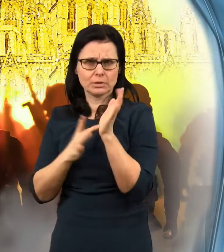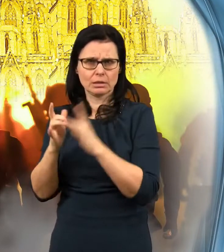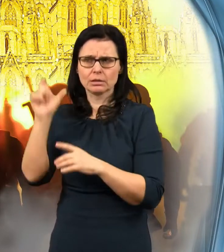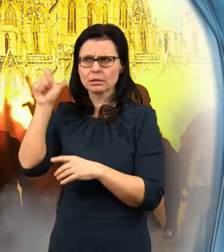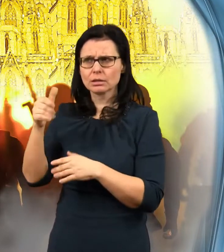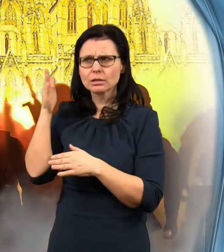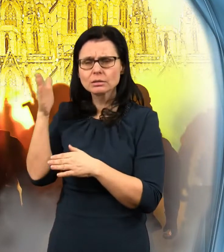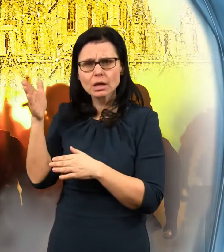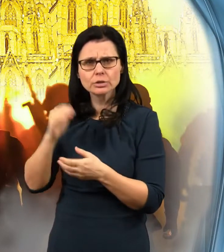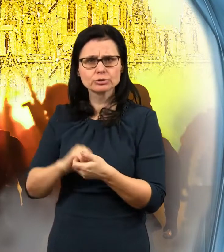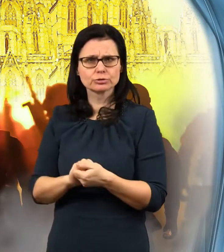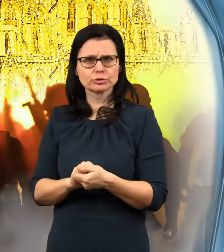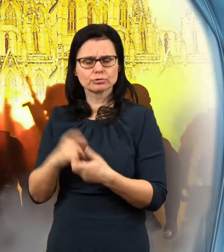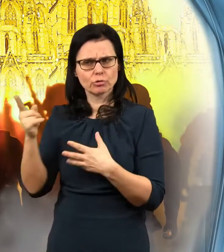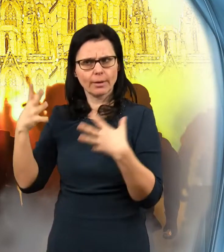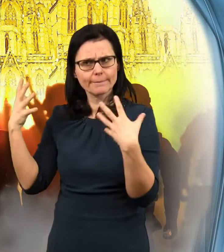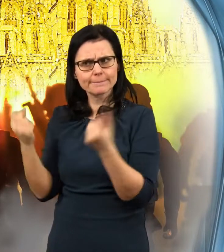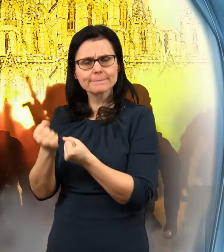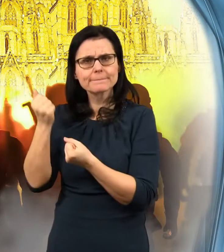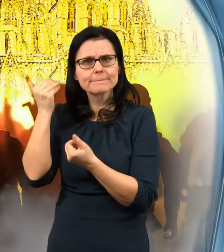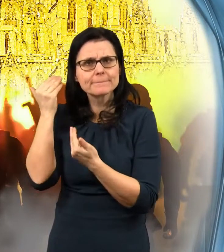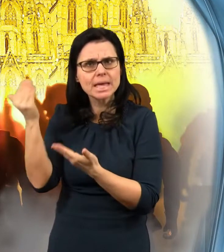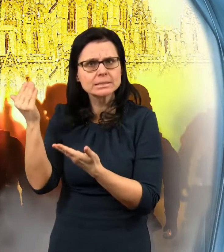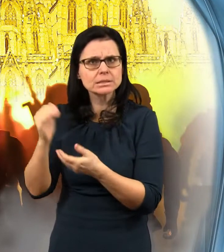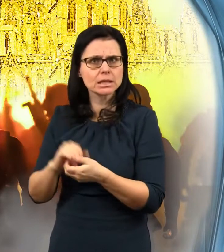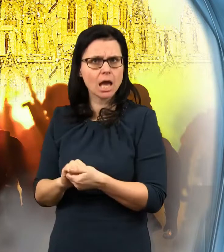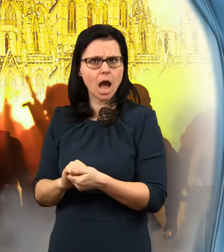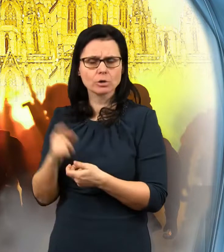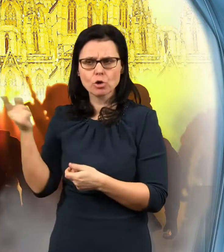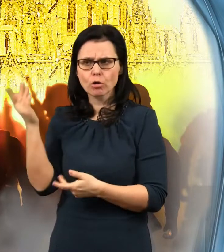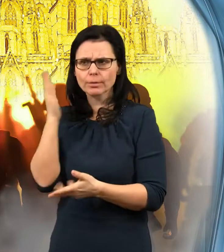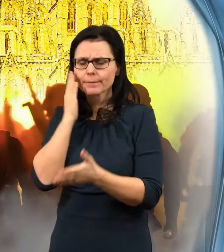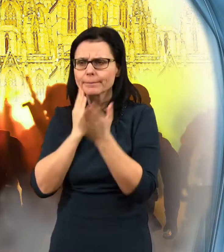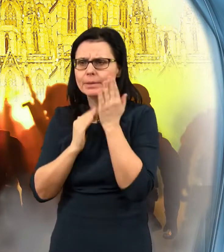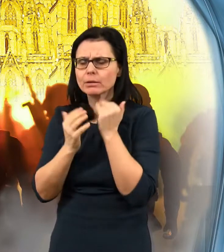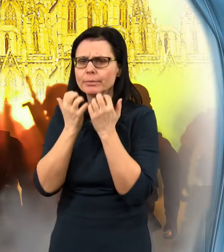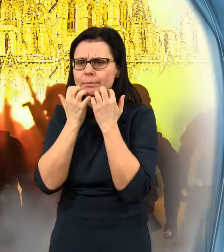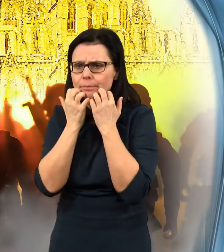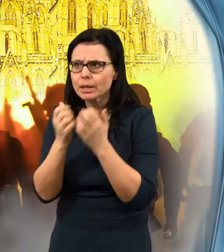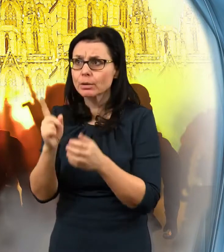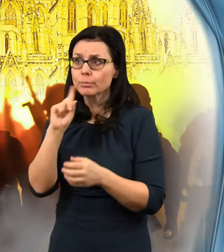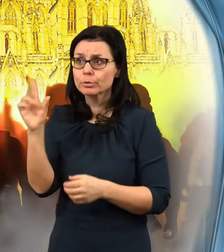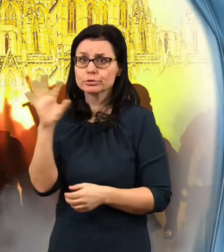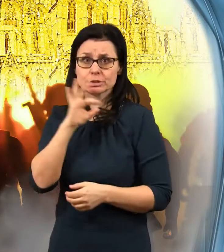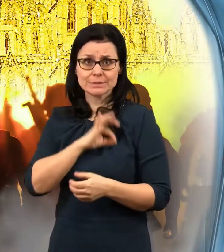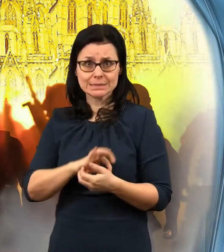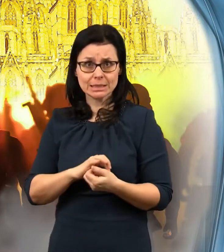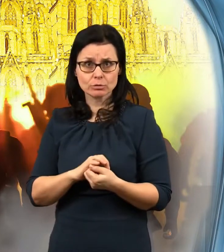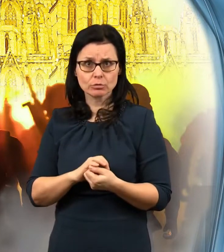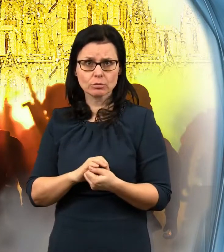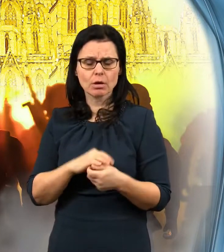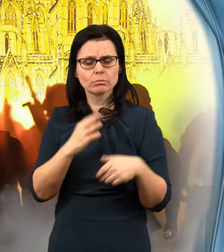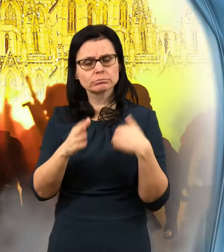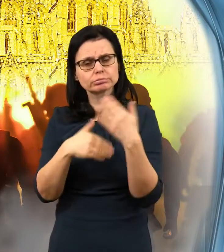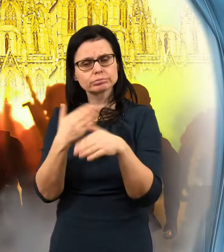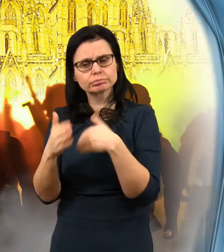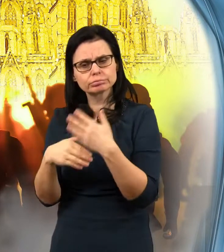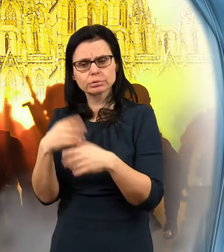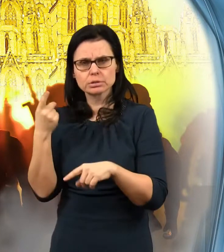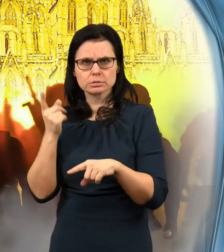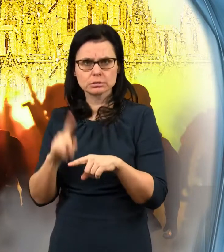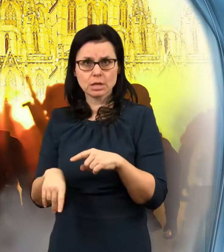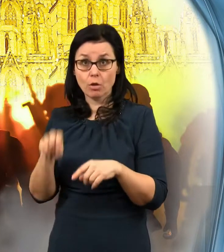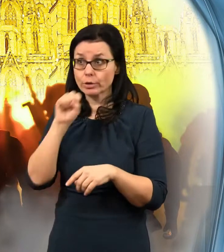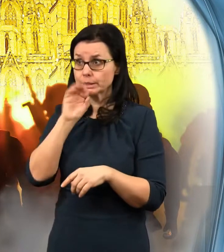Kristu jako mesiáši, jako milujícím božím synu. A nakonec se postavil